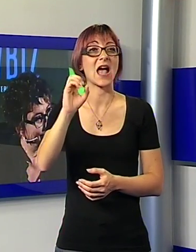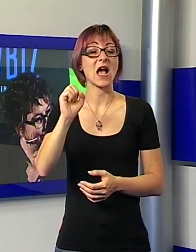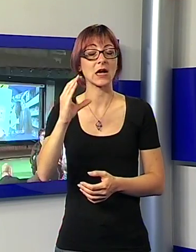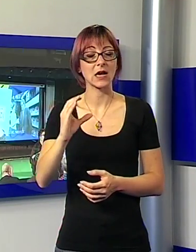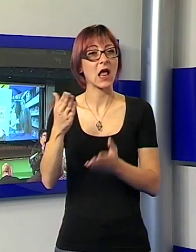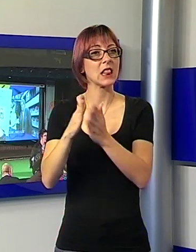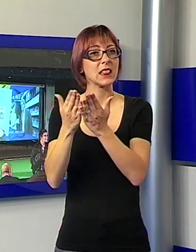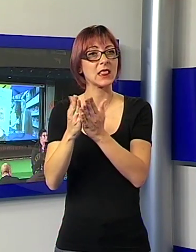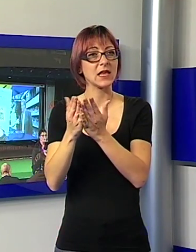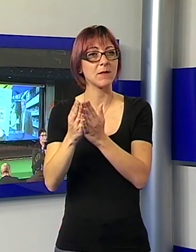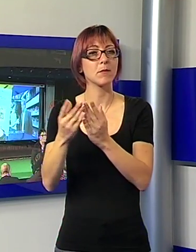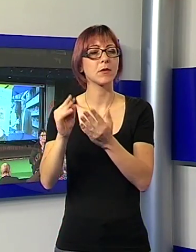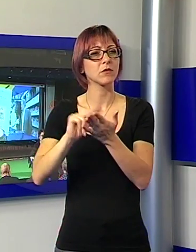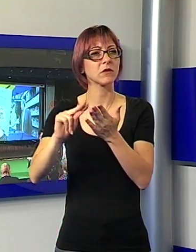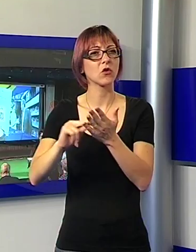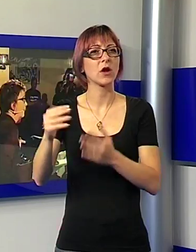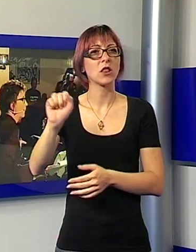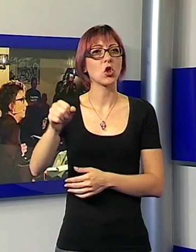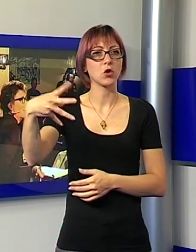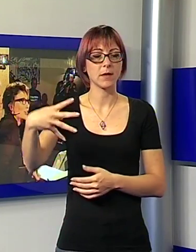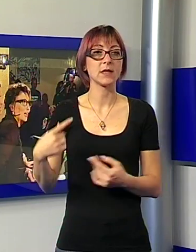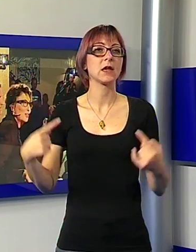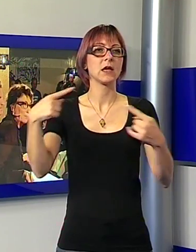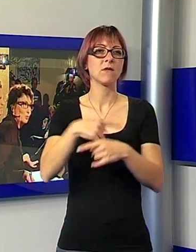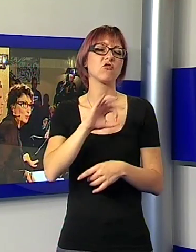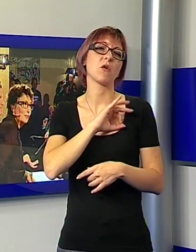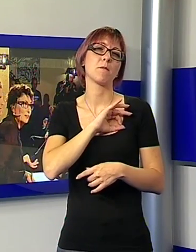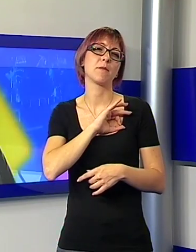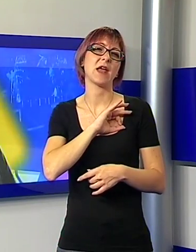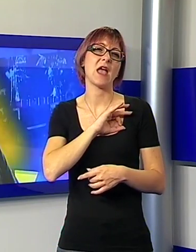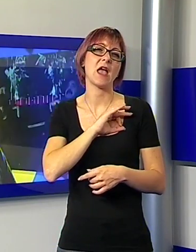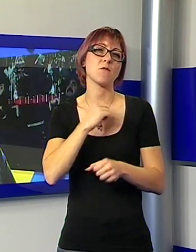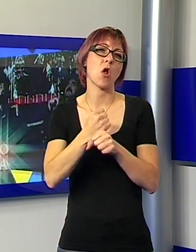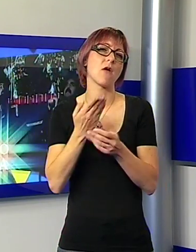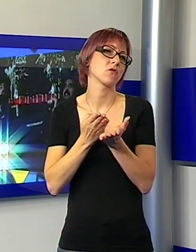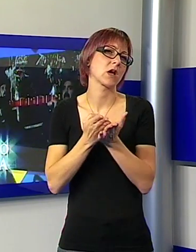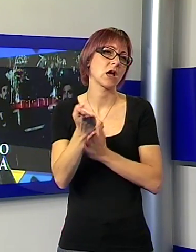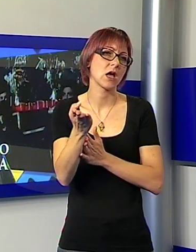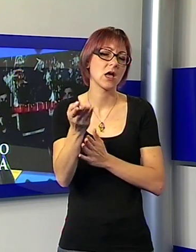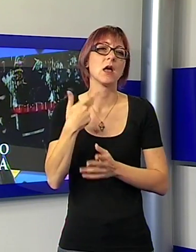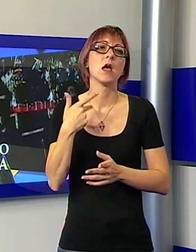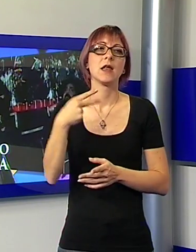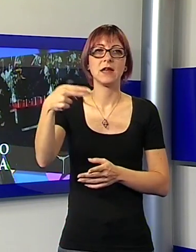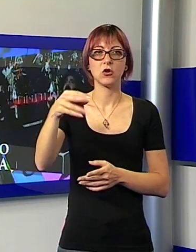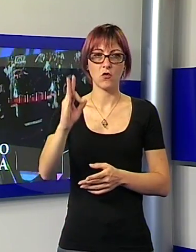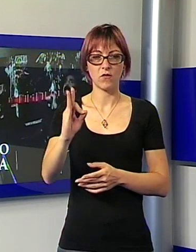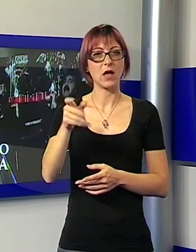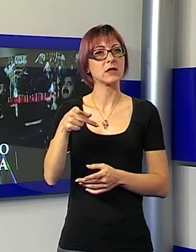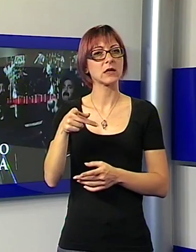Manzini. Il premio alla carriera invece è stato assegnato a Nino Frassica, che non essendo potuto intervenire è stato intercettato a